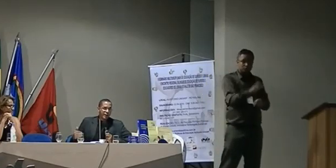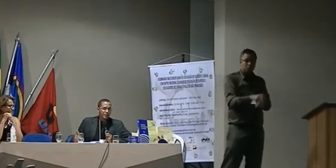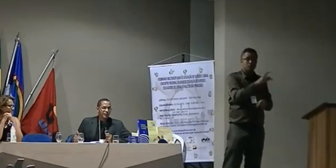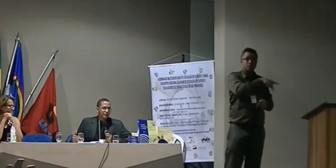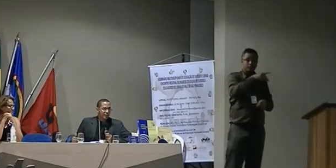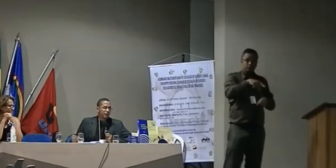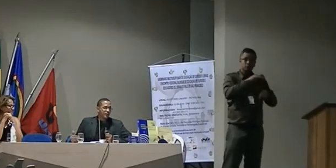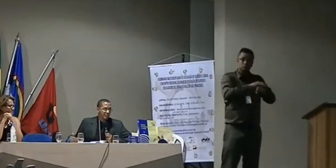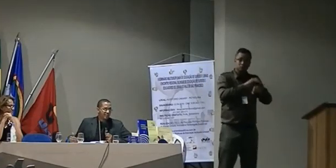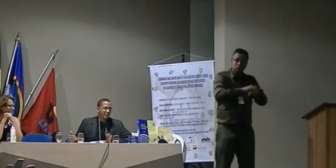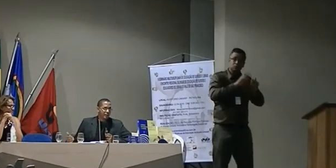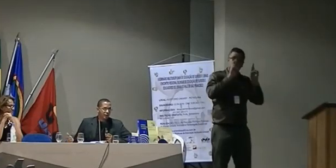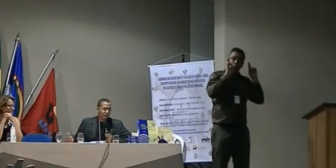responsabilidade conhecer esses recursos